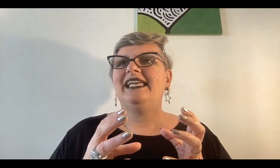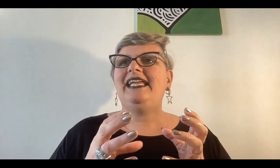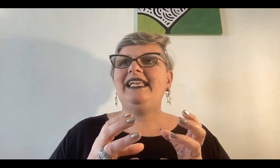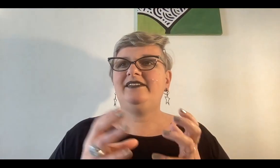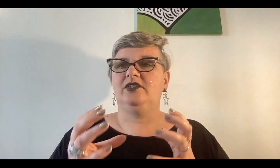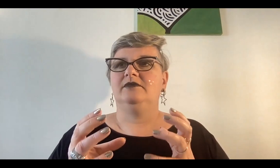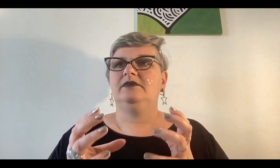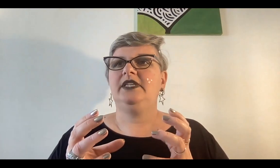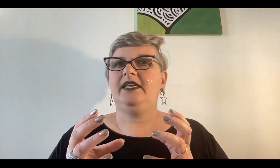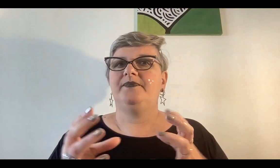En esto de